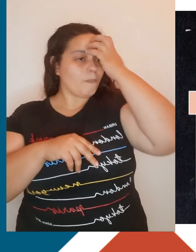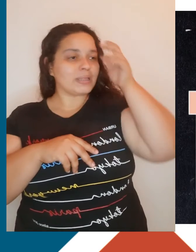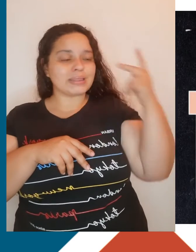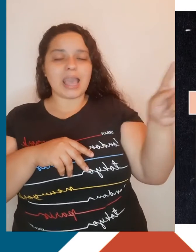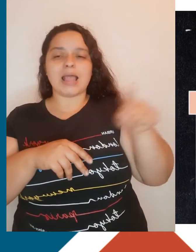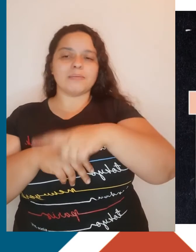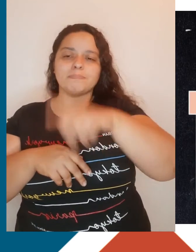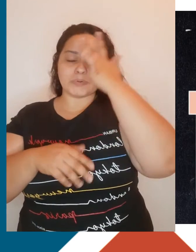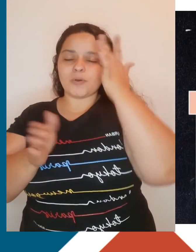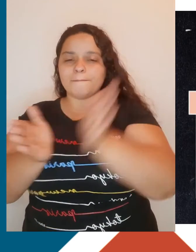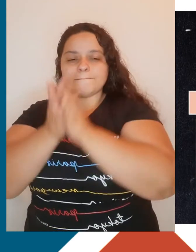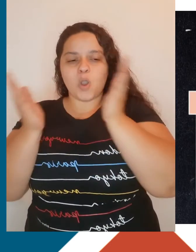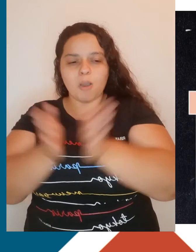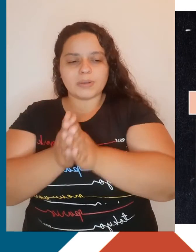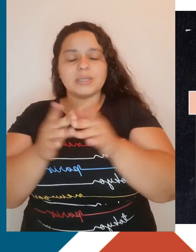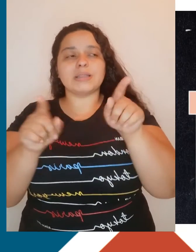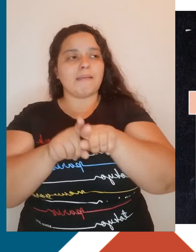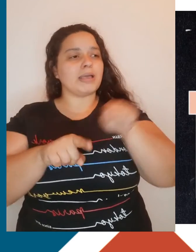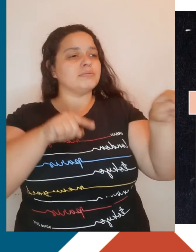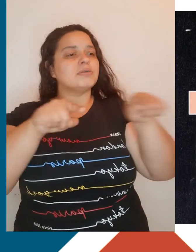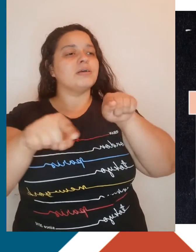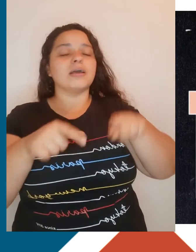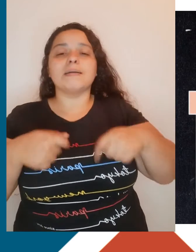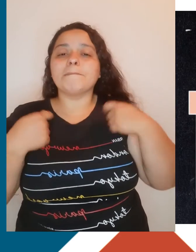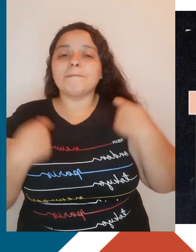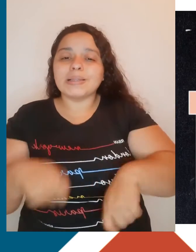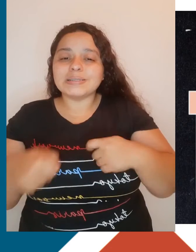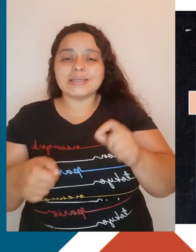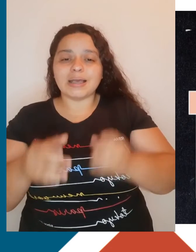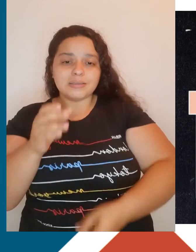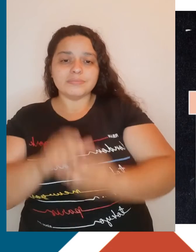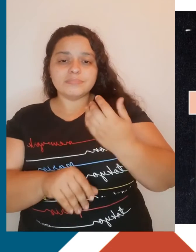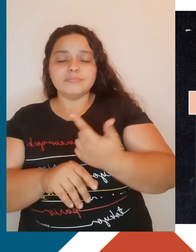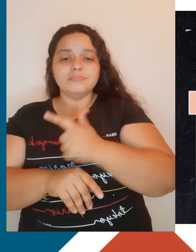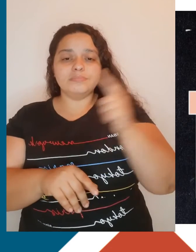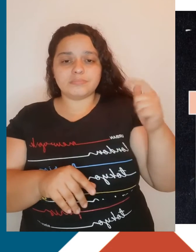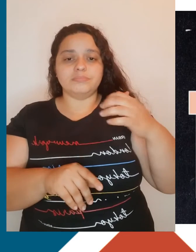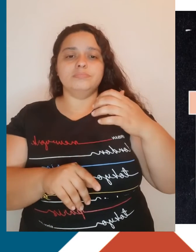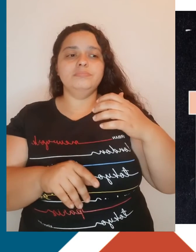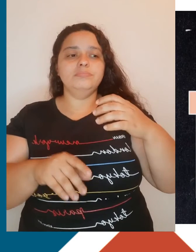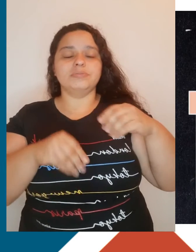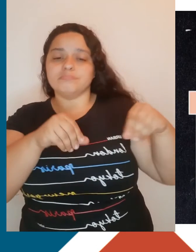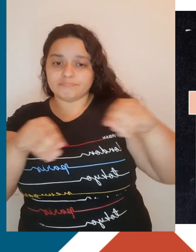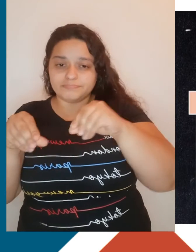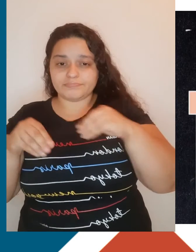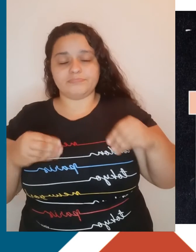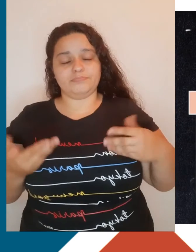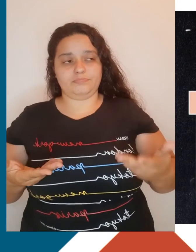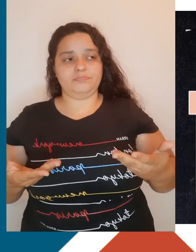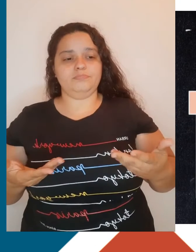e indicavam a necessidade de criar outras formas de propriedade. Na metade do